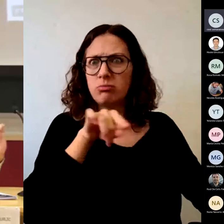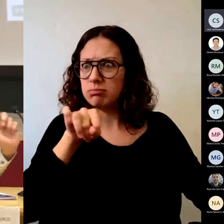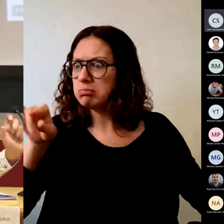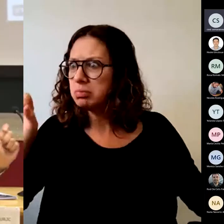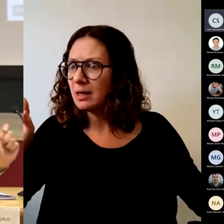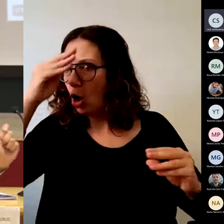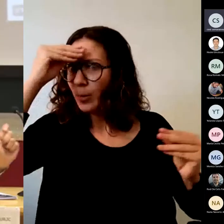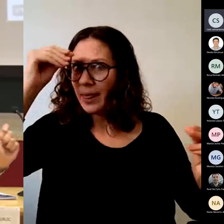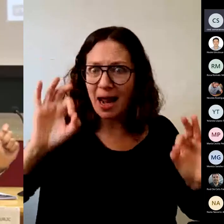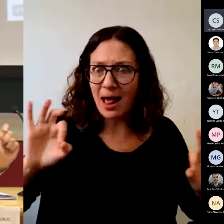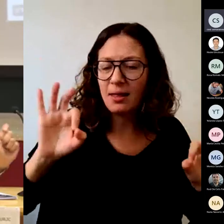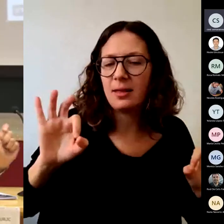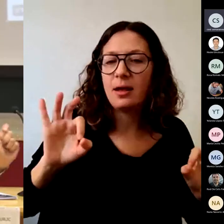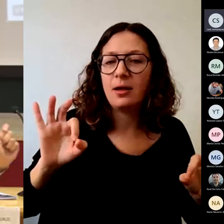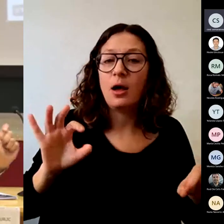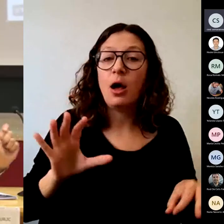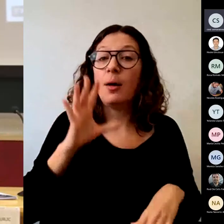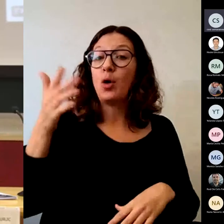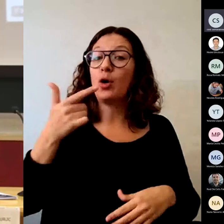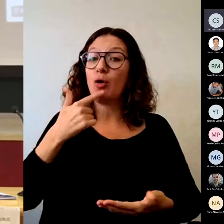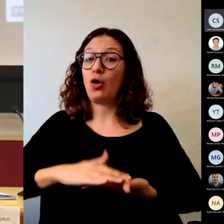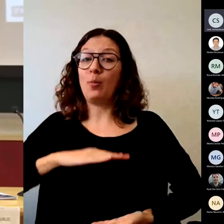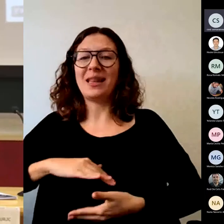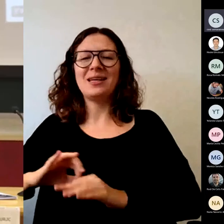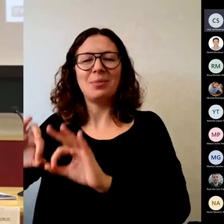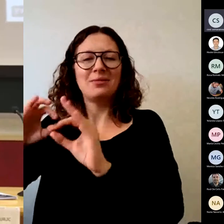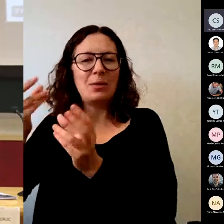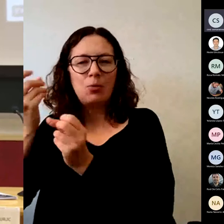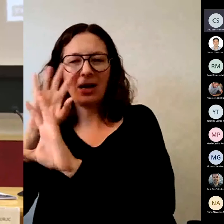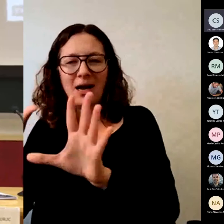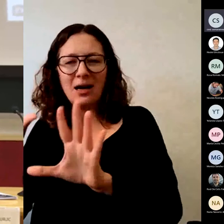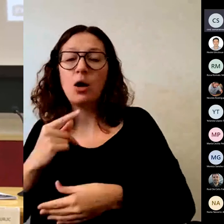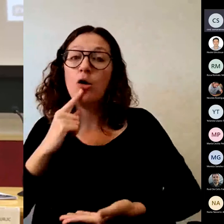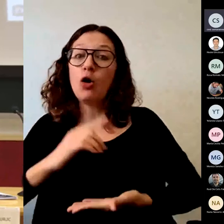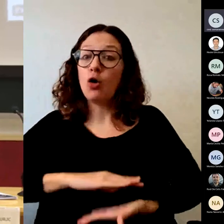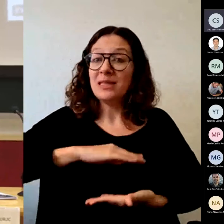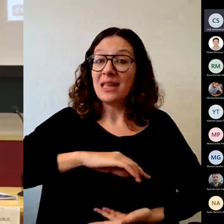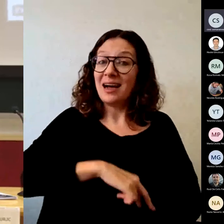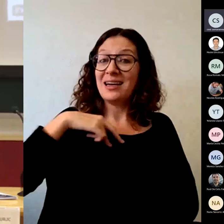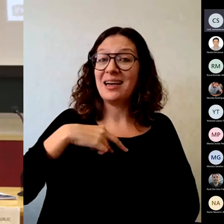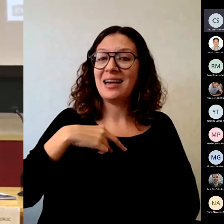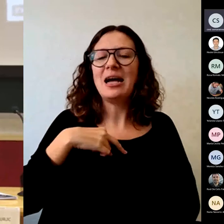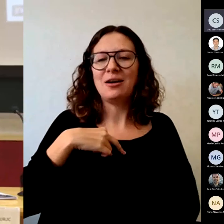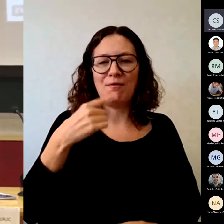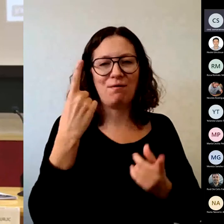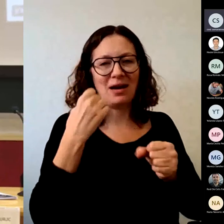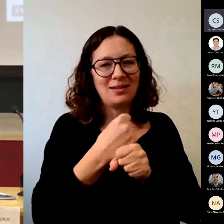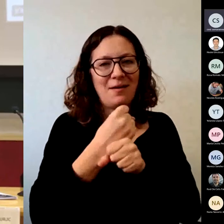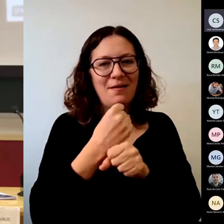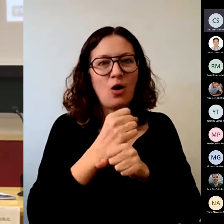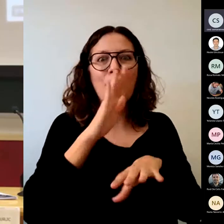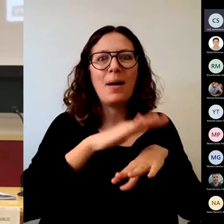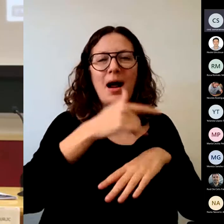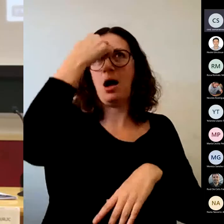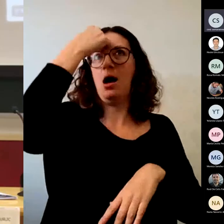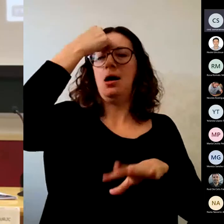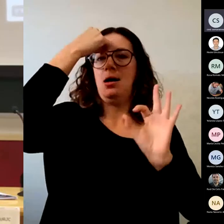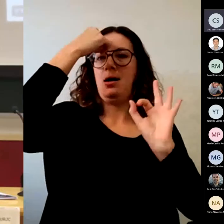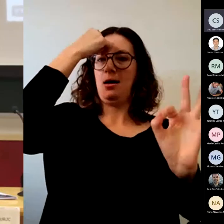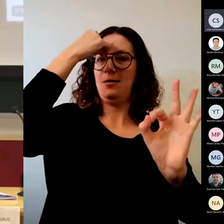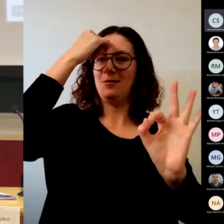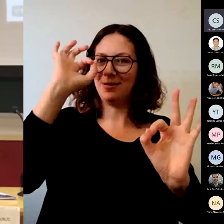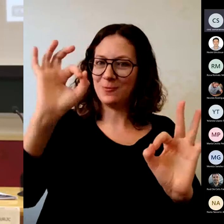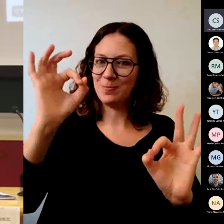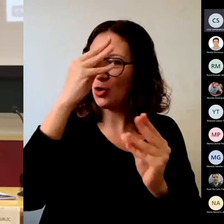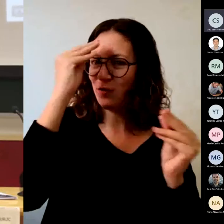claras pero esas competencias genéricas todavía nos queda mucho trabajo por delante y es una de los pueblos débiles que yo creo